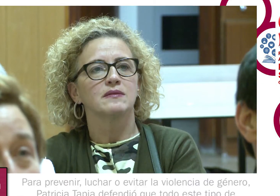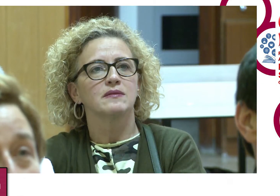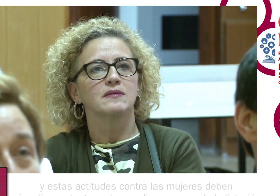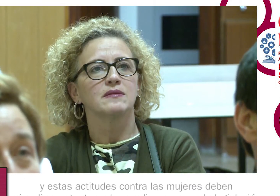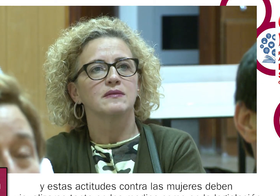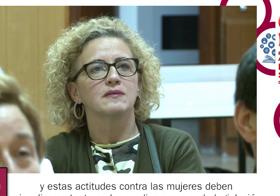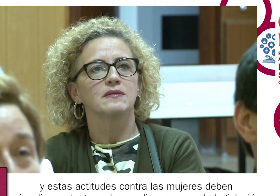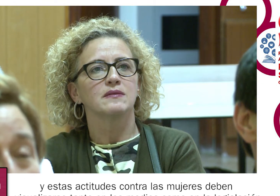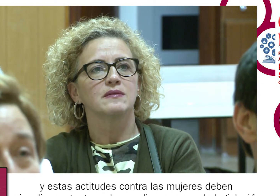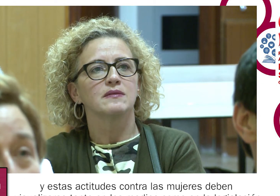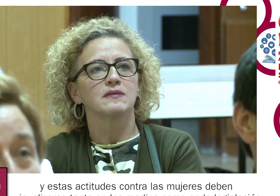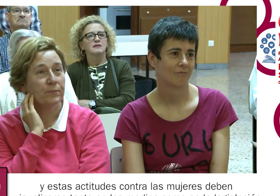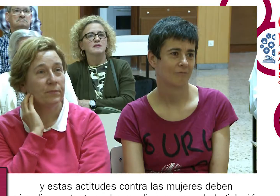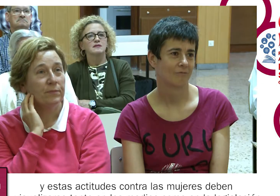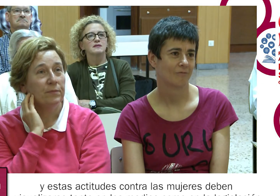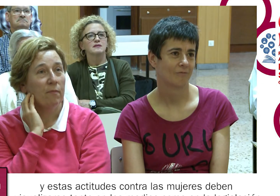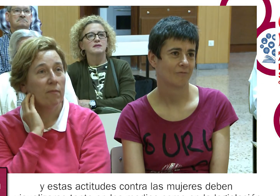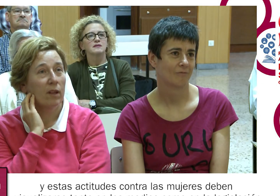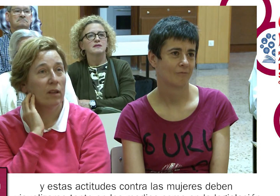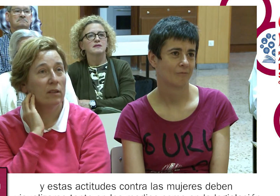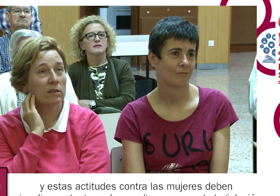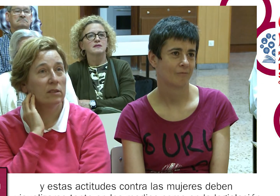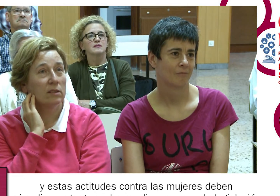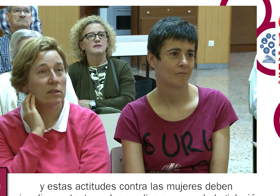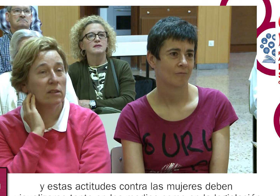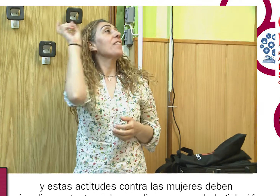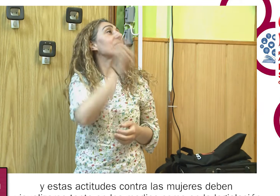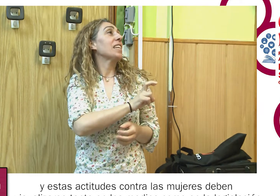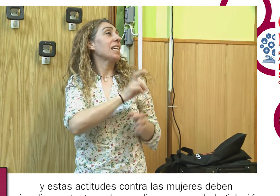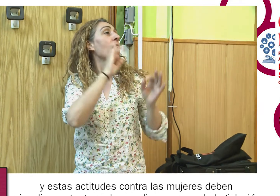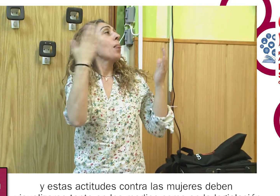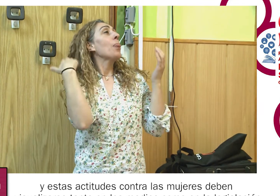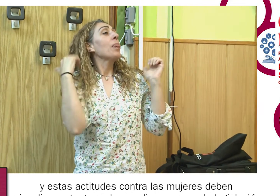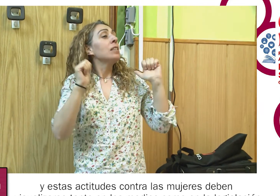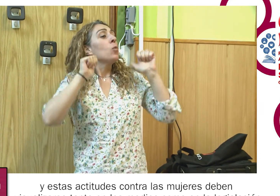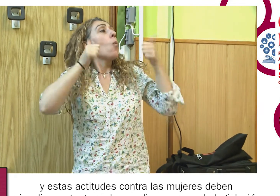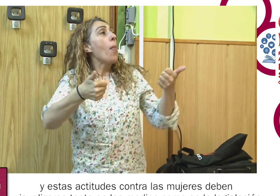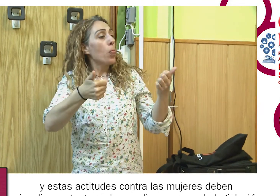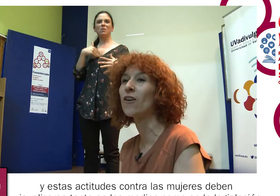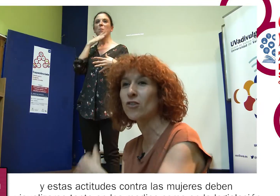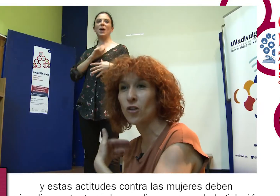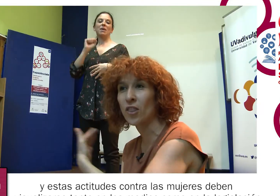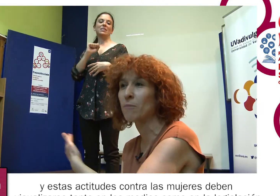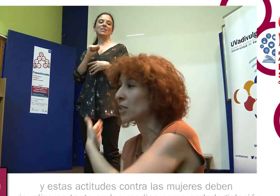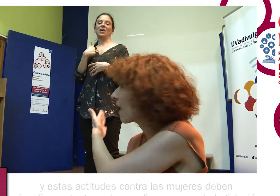discriminación y estas actitudes contra las mujeres deben visualizarse... ...tanto en los medios como en la legislación.